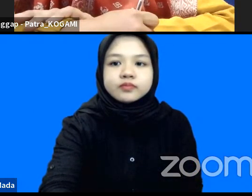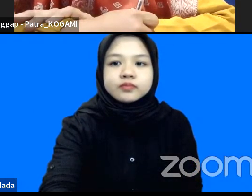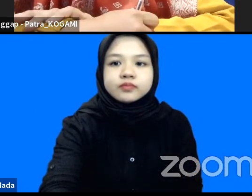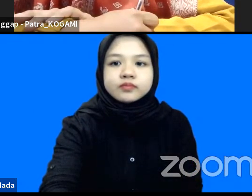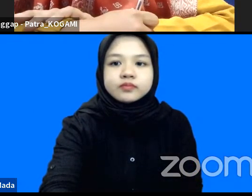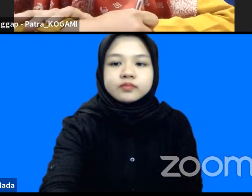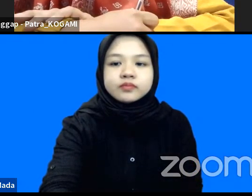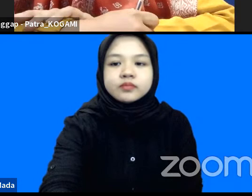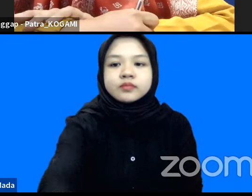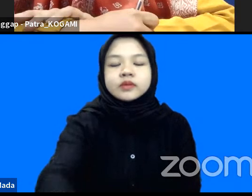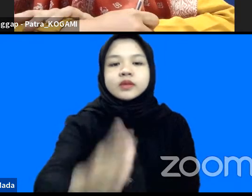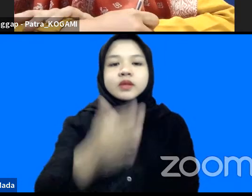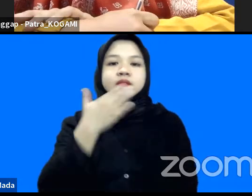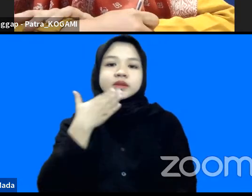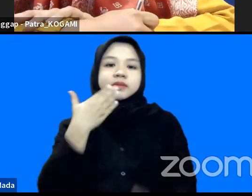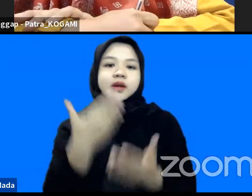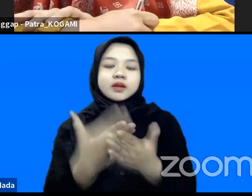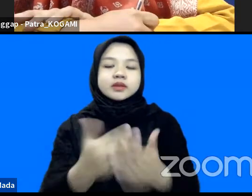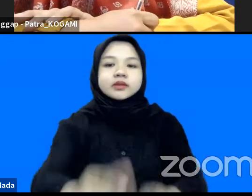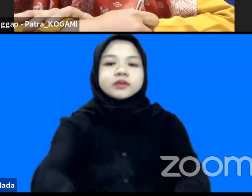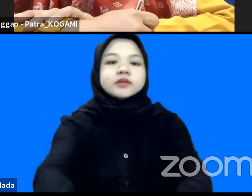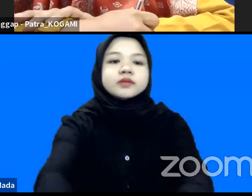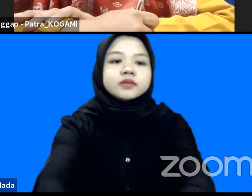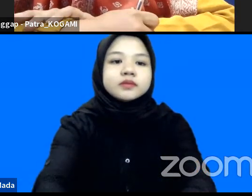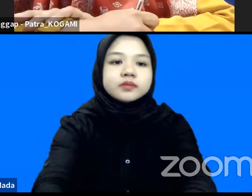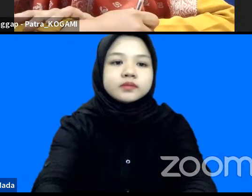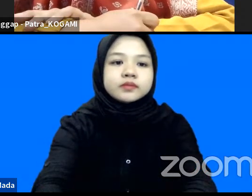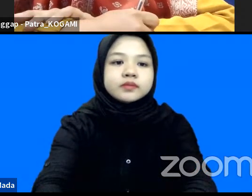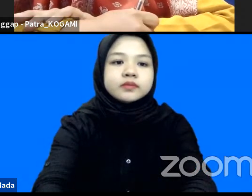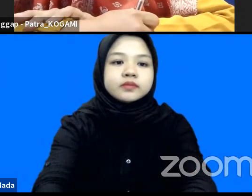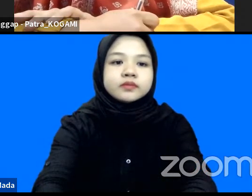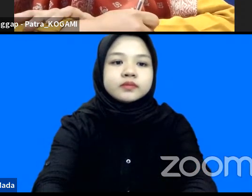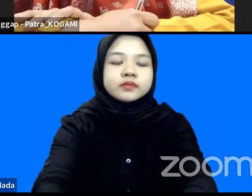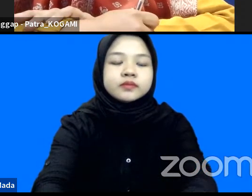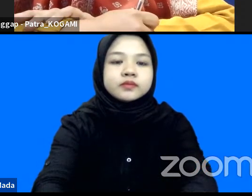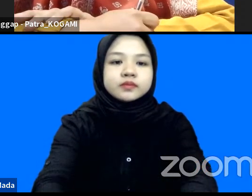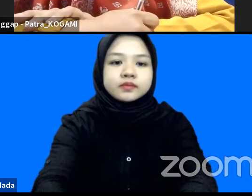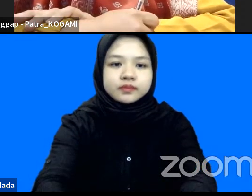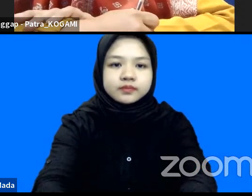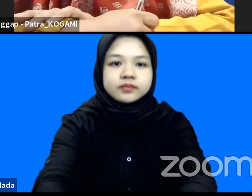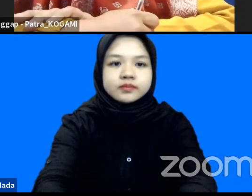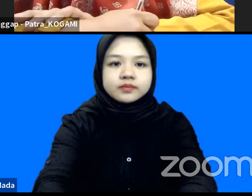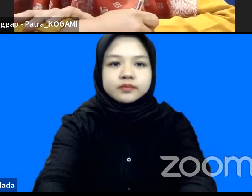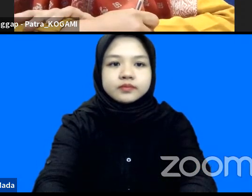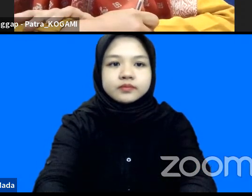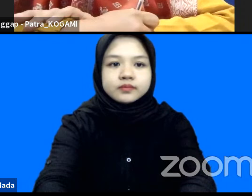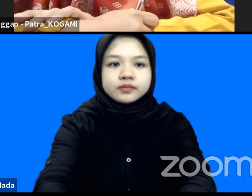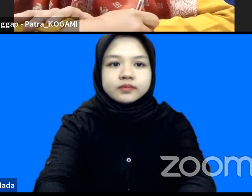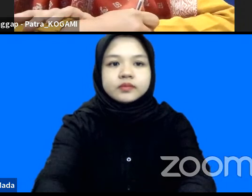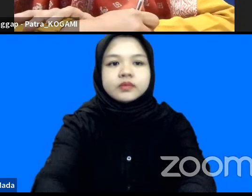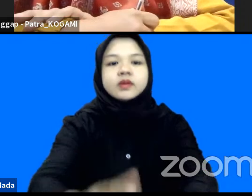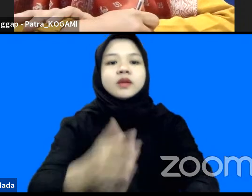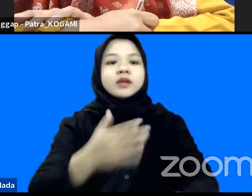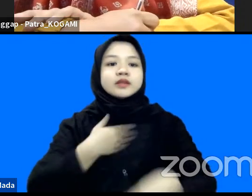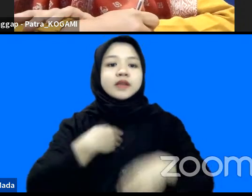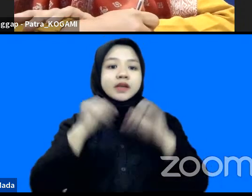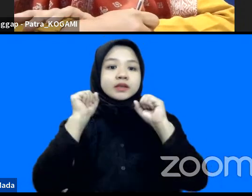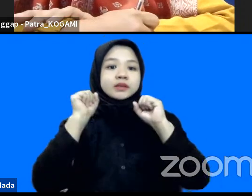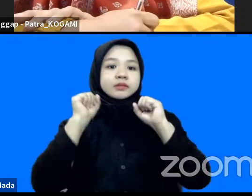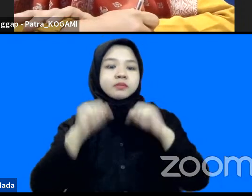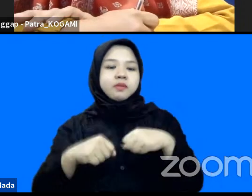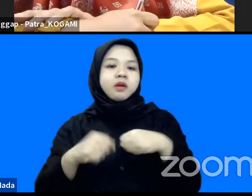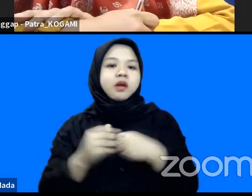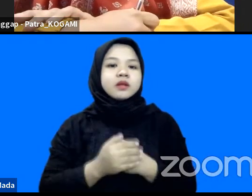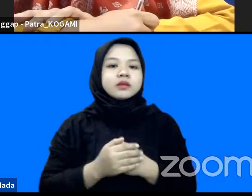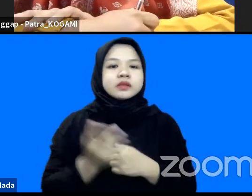Uni Patra dan Bang Zulham ini saya sepakat sepenuhnya dengan yang disampaikan jadi kita tidak ada